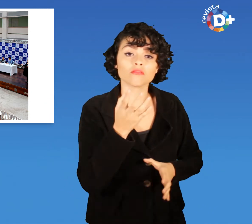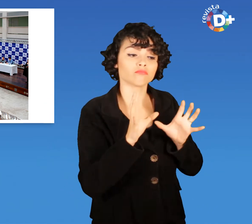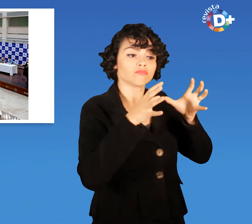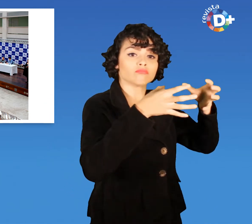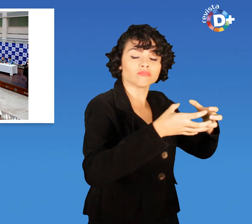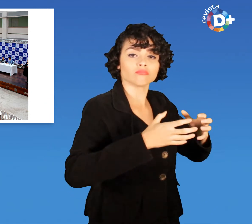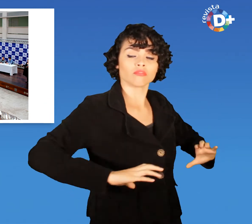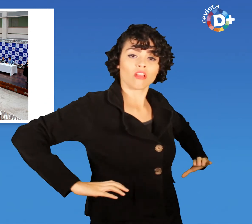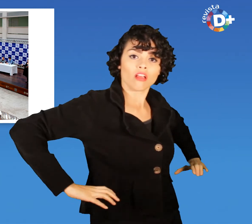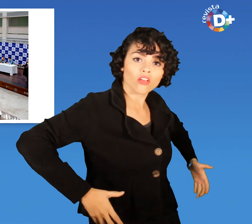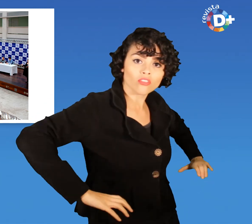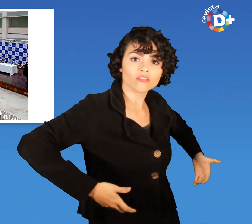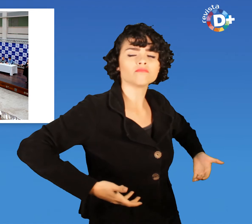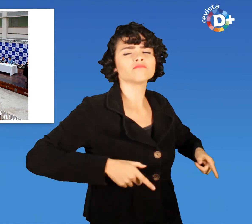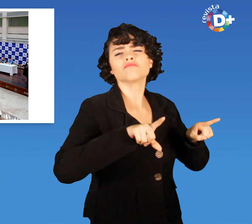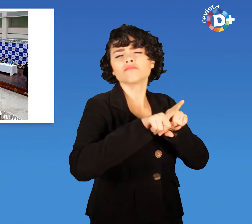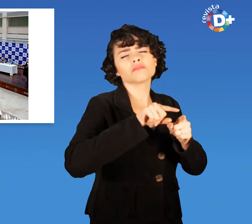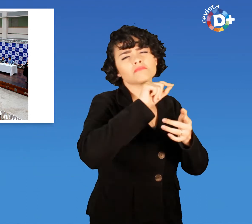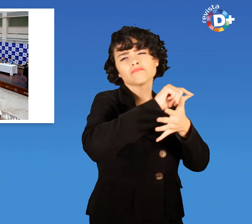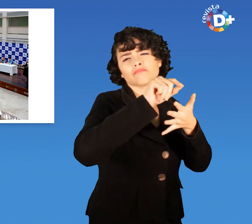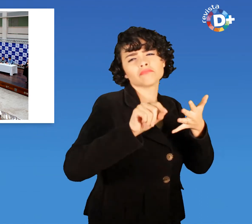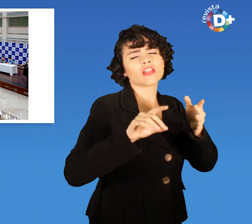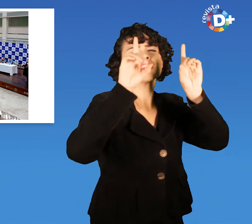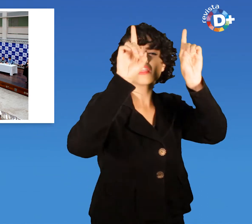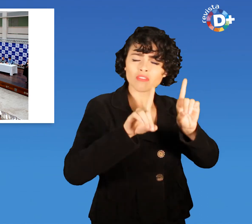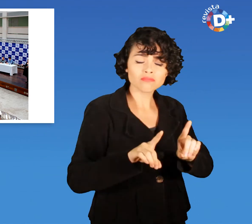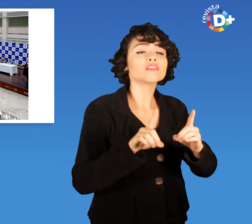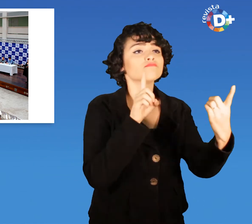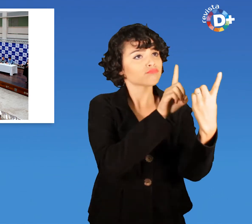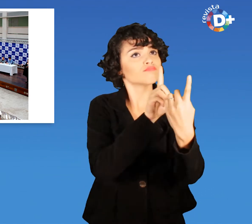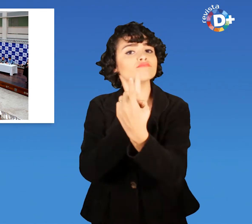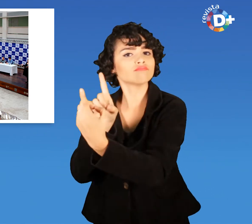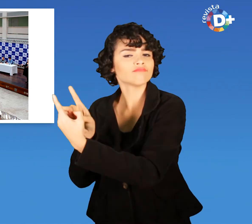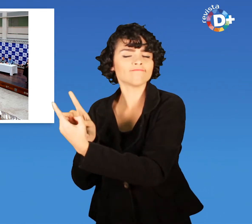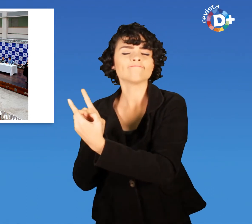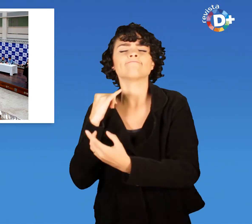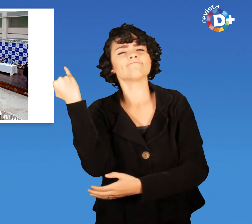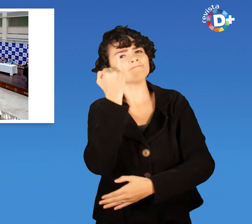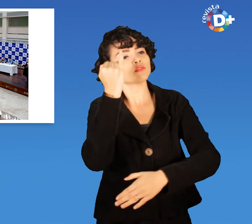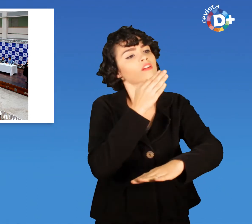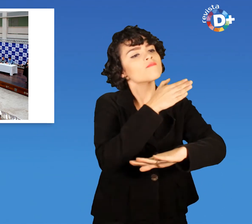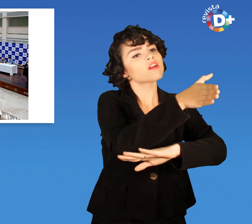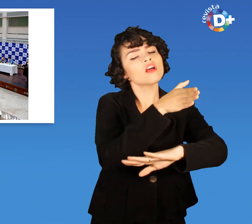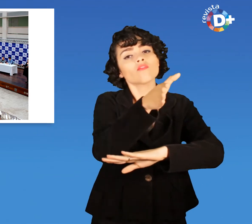e pessoas com outras deficiências É importante ir onde as pessoas estão